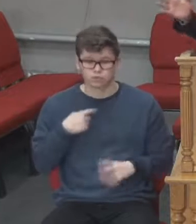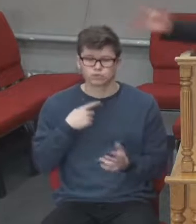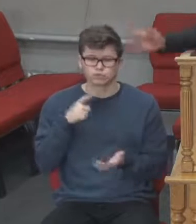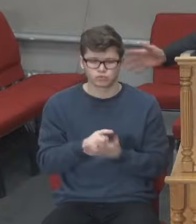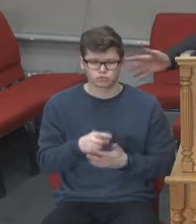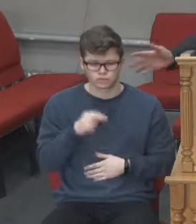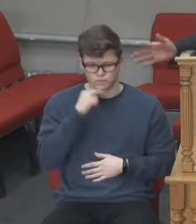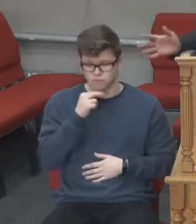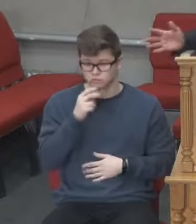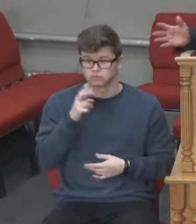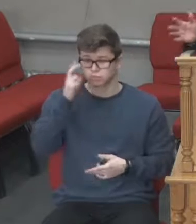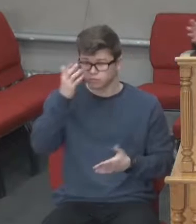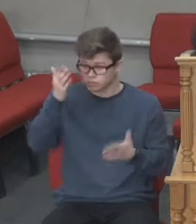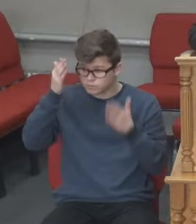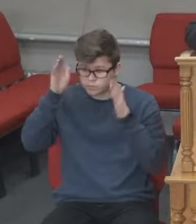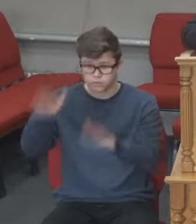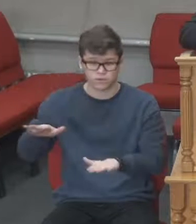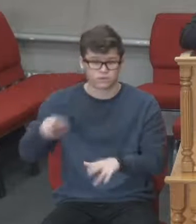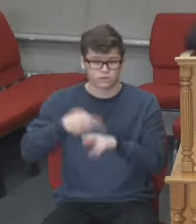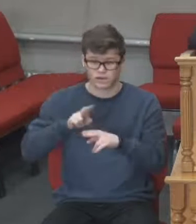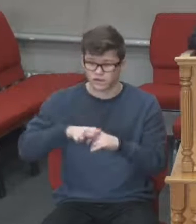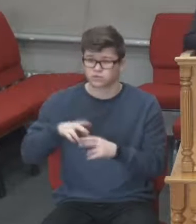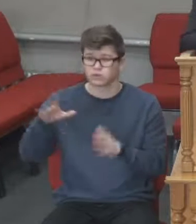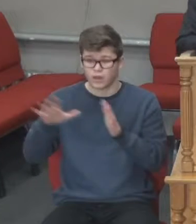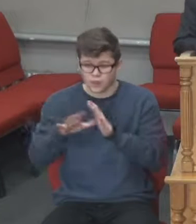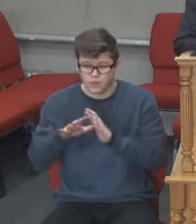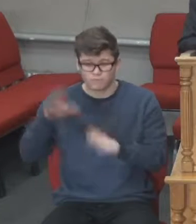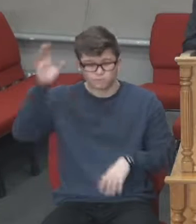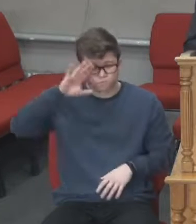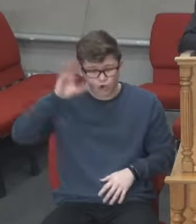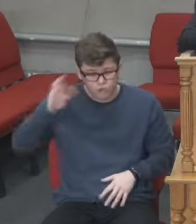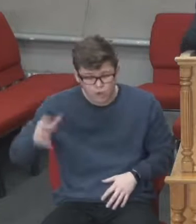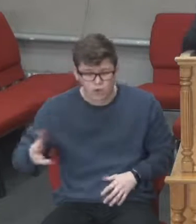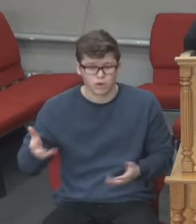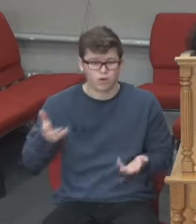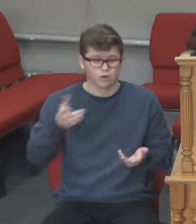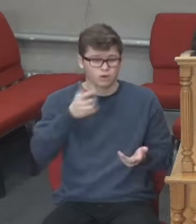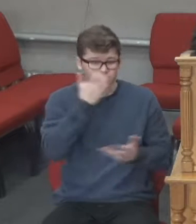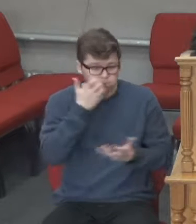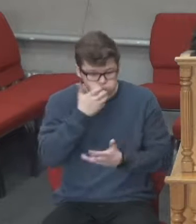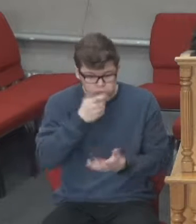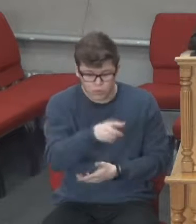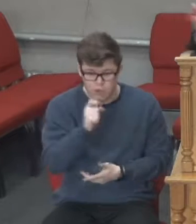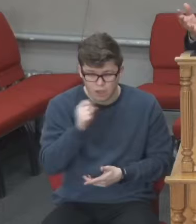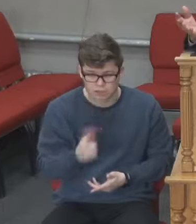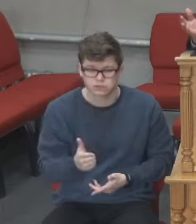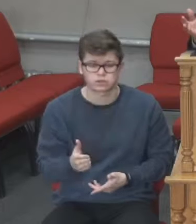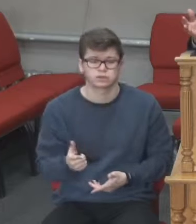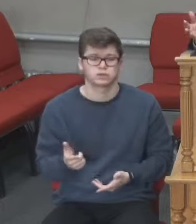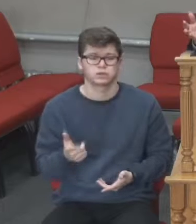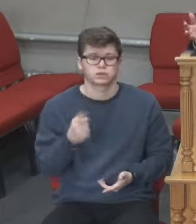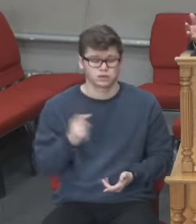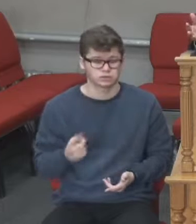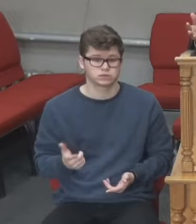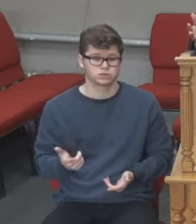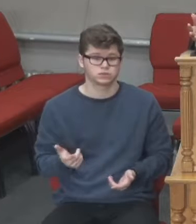різноманітні структури. Господи, ми дякуємо Тобі, що в нашому місті життя продовжується. Ну, не так, як нам